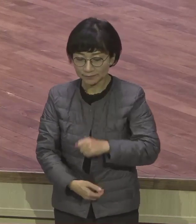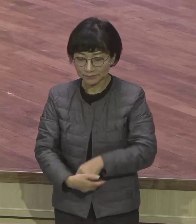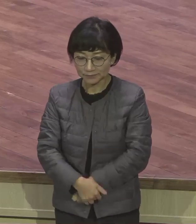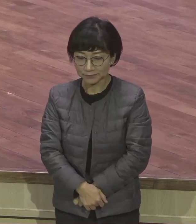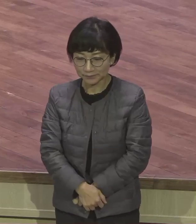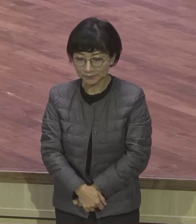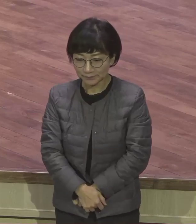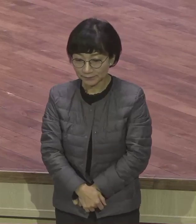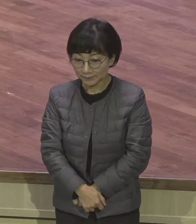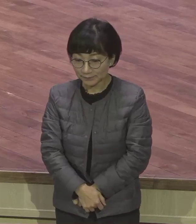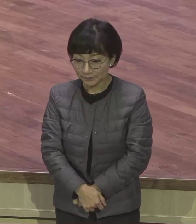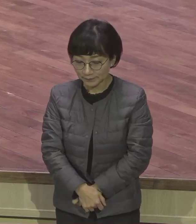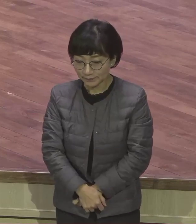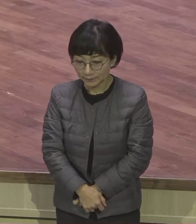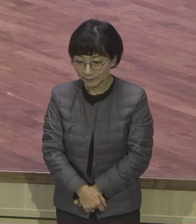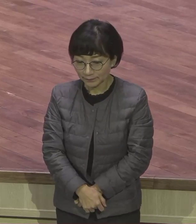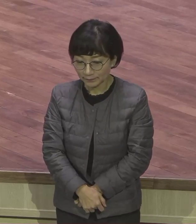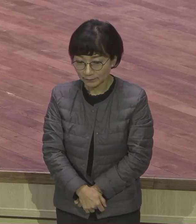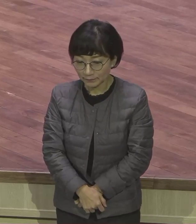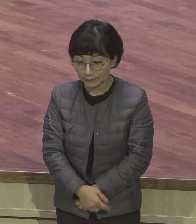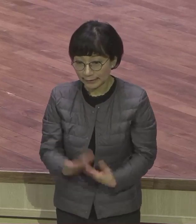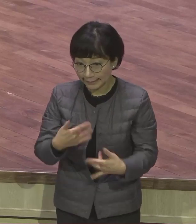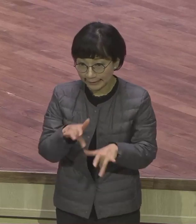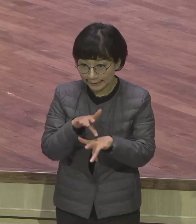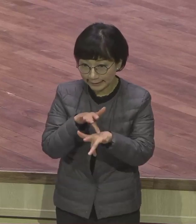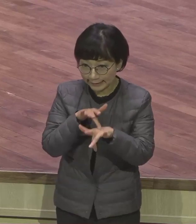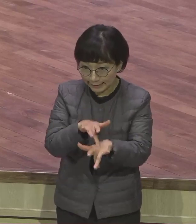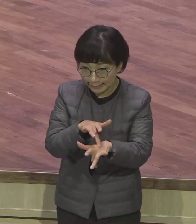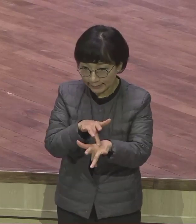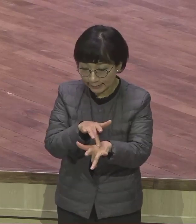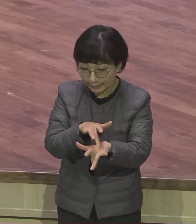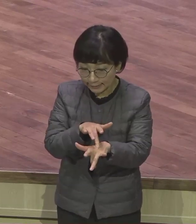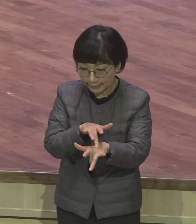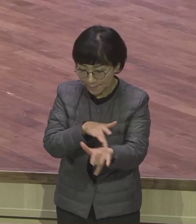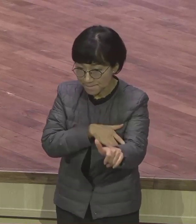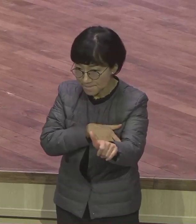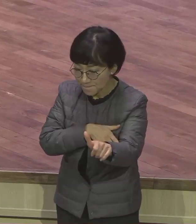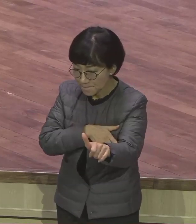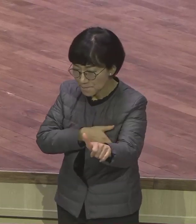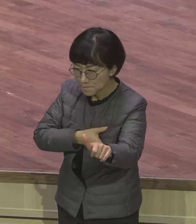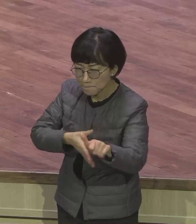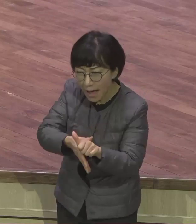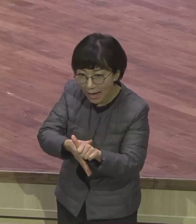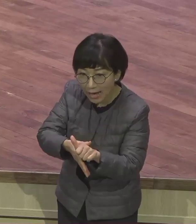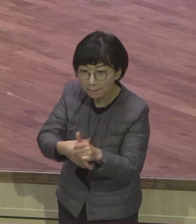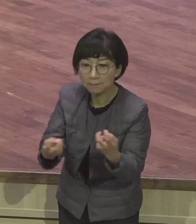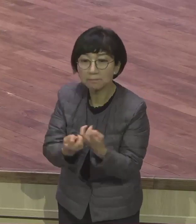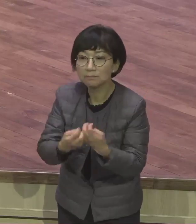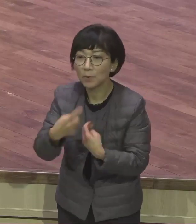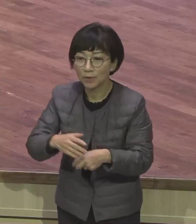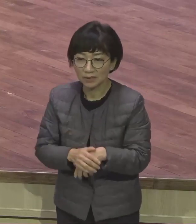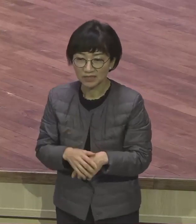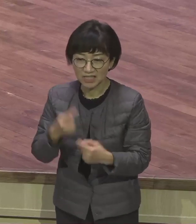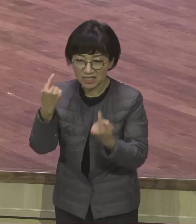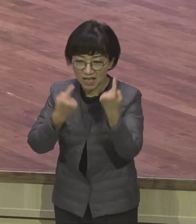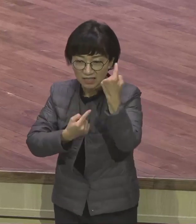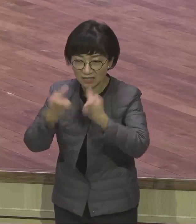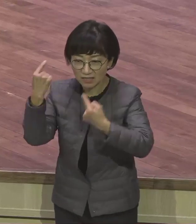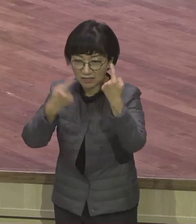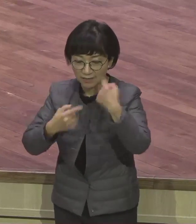사단이 가장 쉽게 공격하는 전략입니다 이런 전략 상처 분노 시기 질투 남이